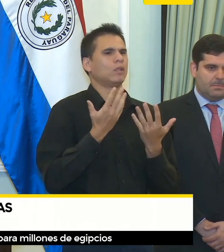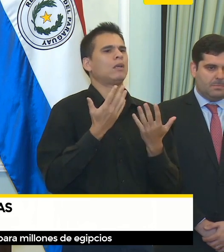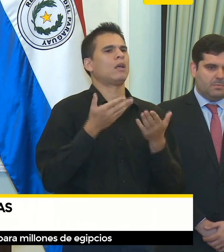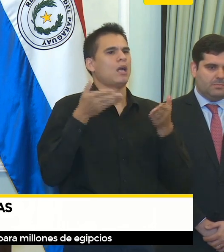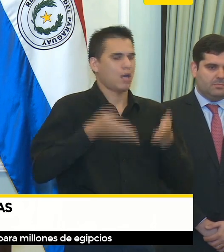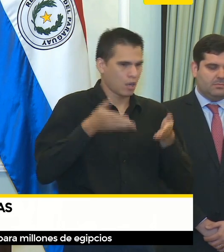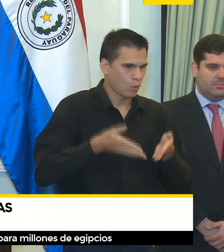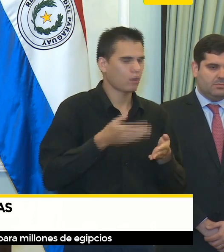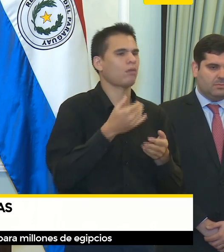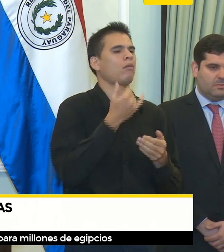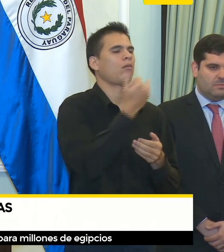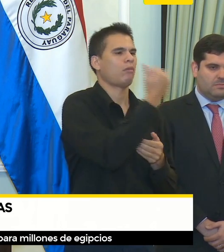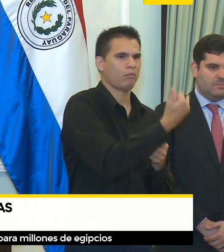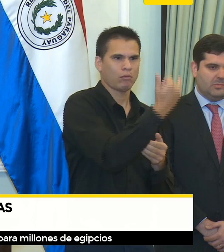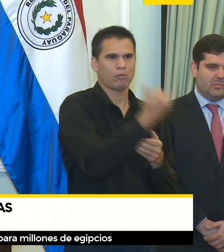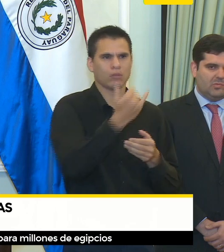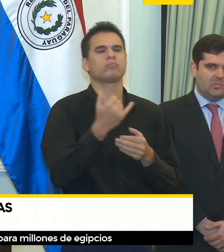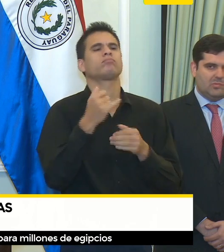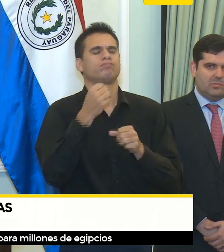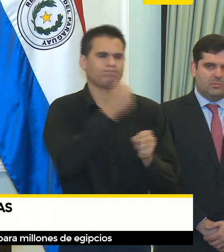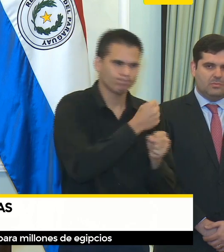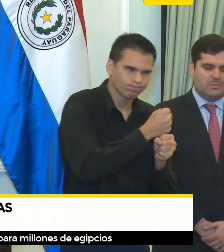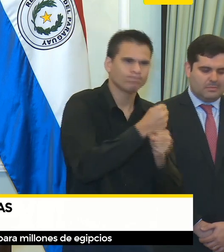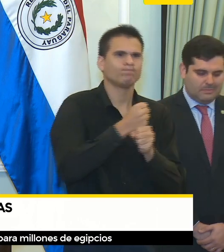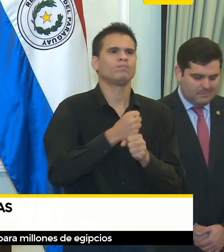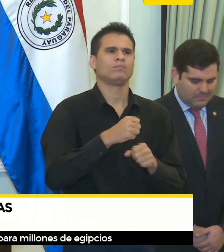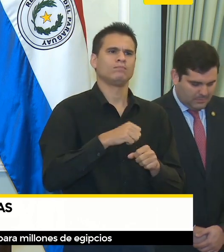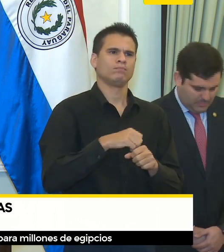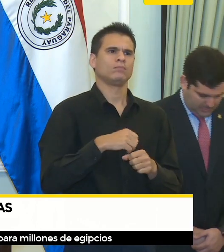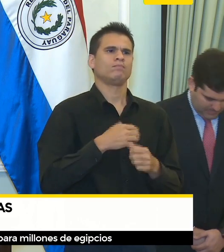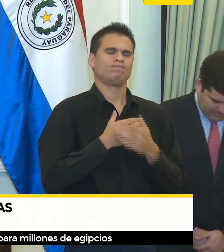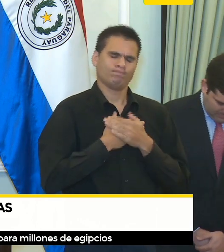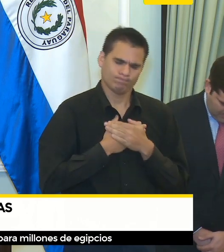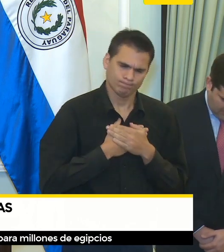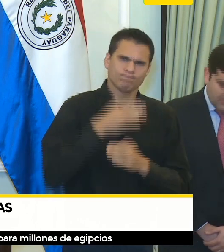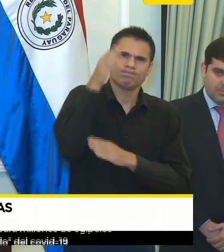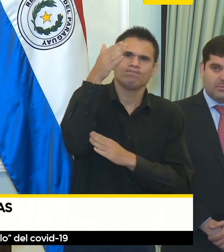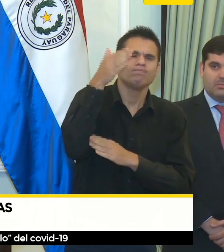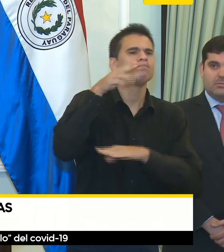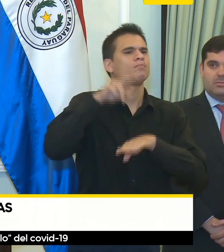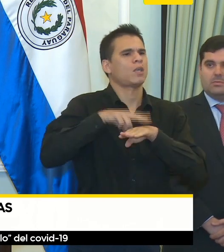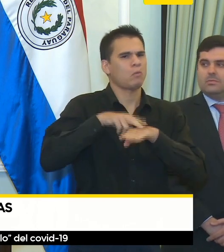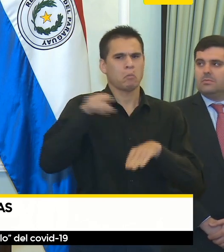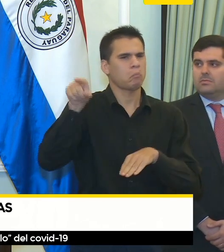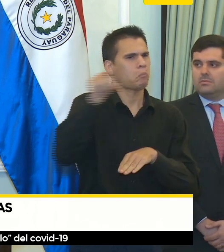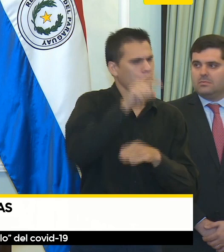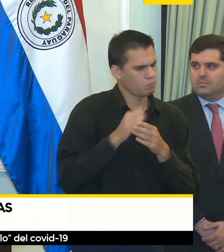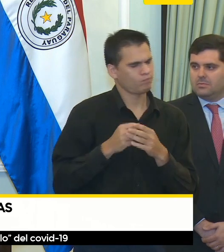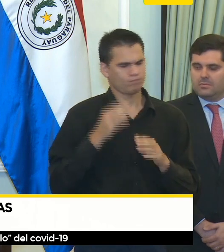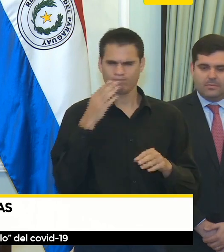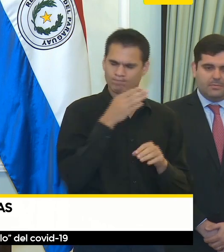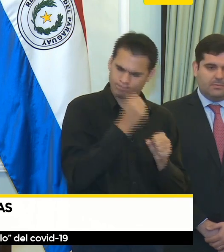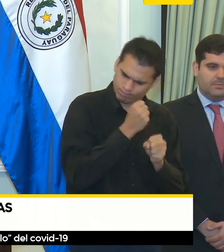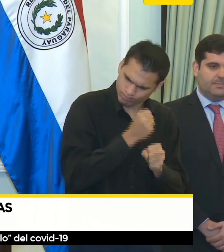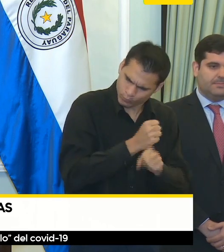están trabajando y lo hacen con mucho patriotismo. Así que mi saludo, mi respeto a todos los que están, como lo